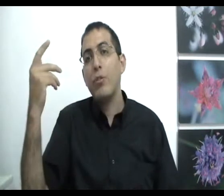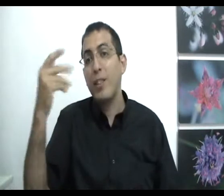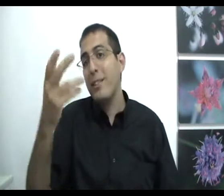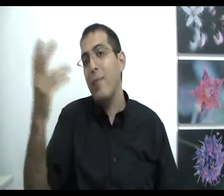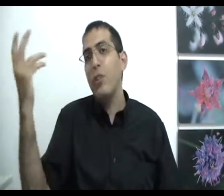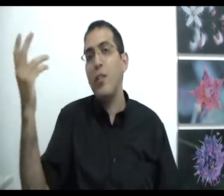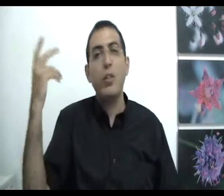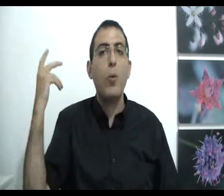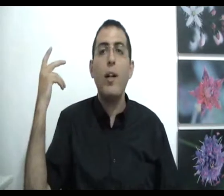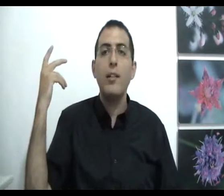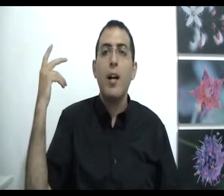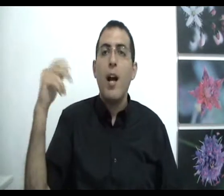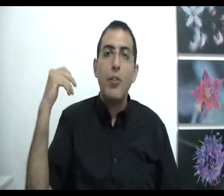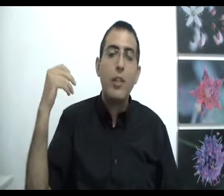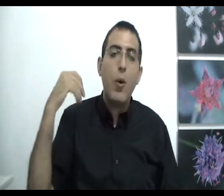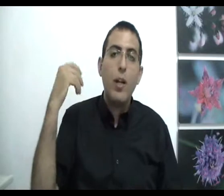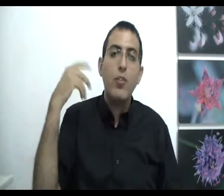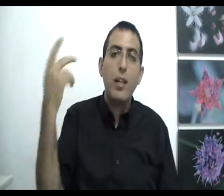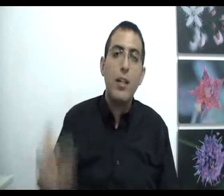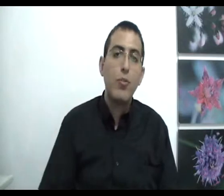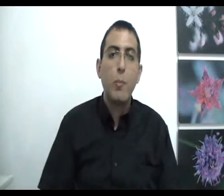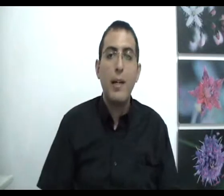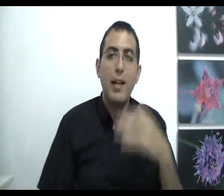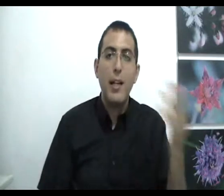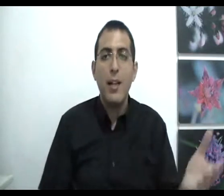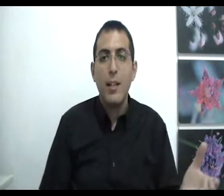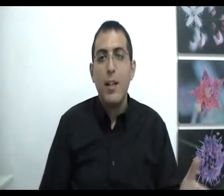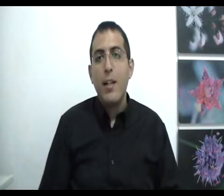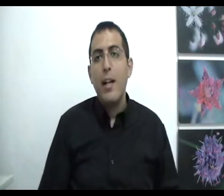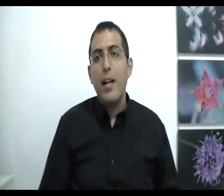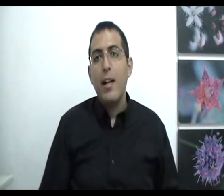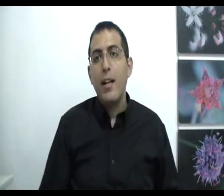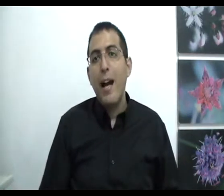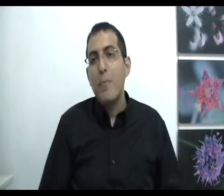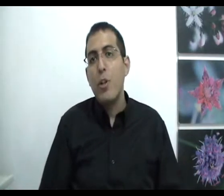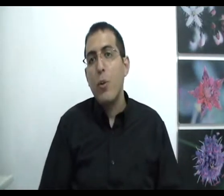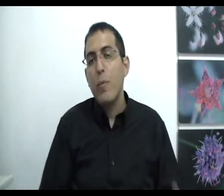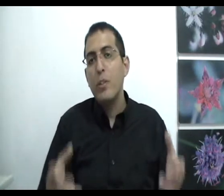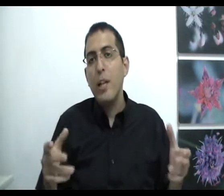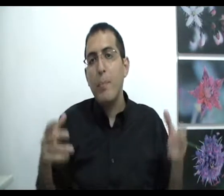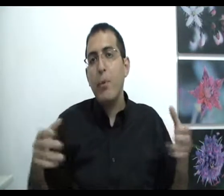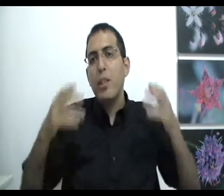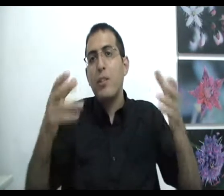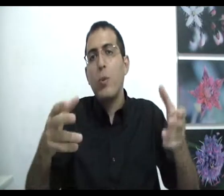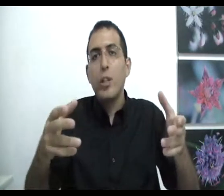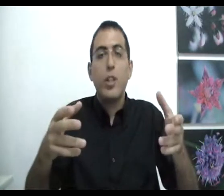טוב כי זה גם שיטה שיטה רוחנית השיטה הרוחנית של היטלר שהוא מכר לעם שלו זה פה תרצחו אנשים